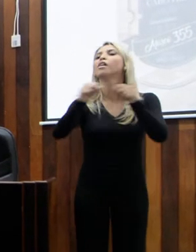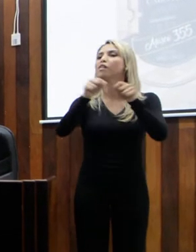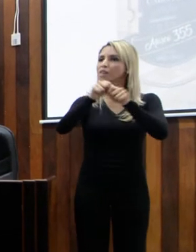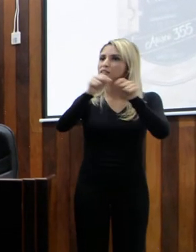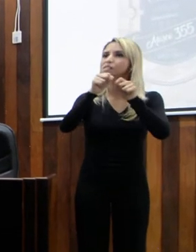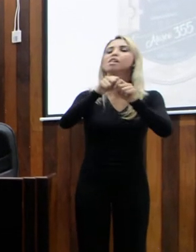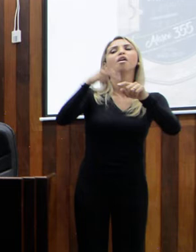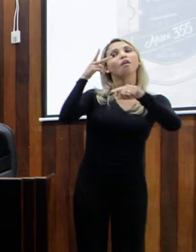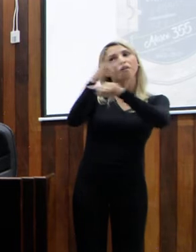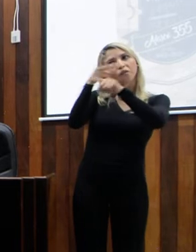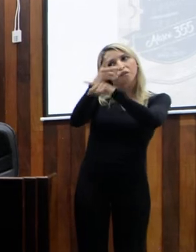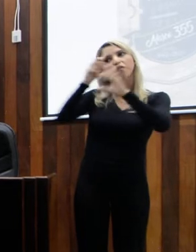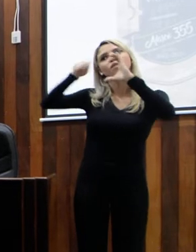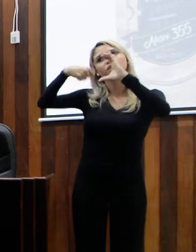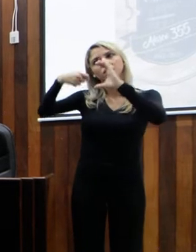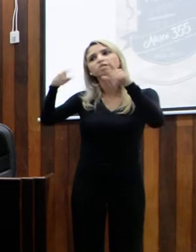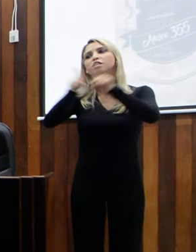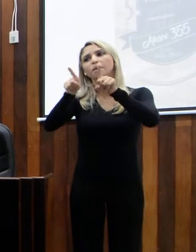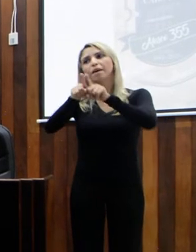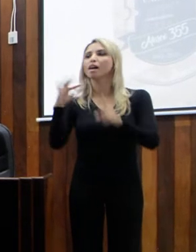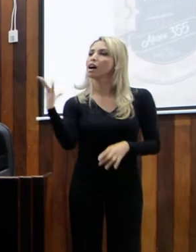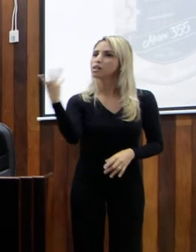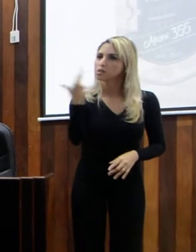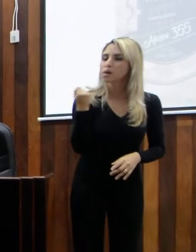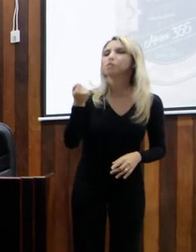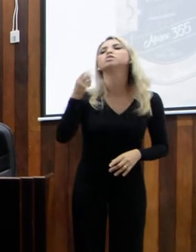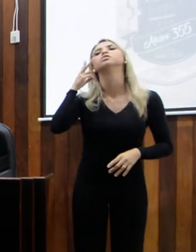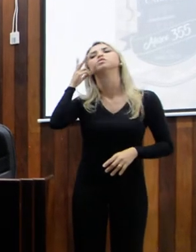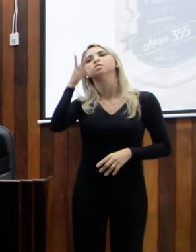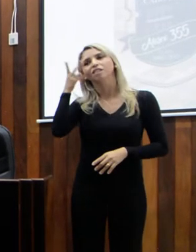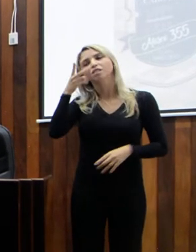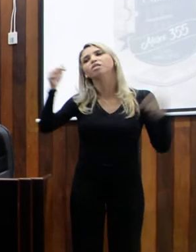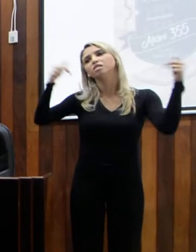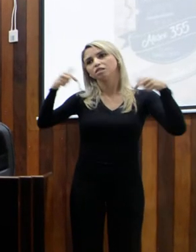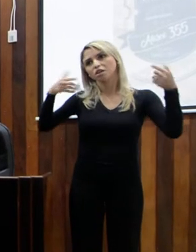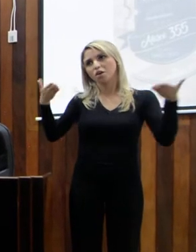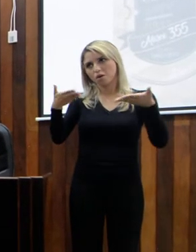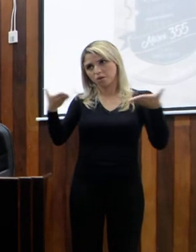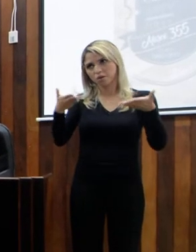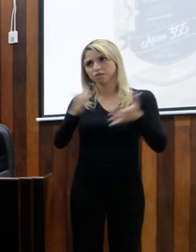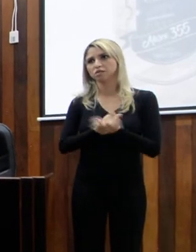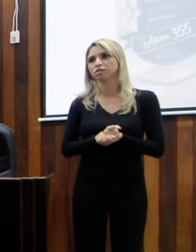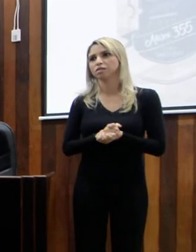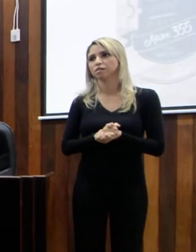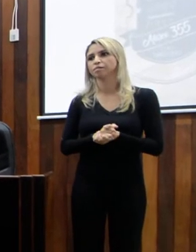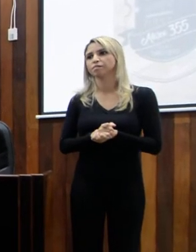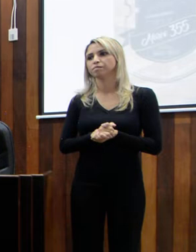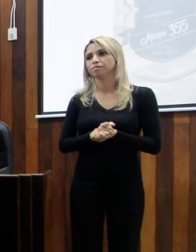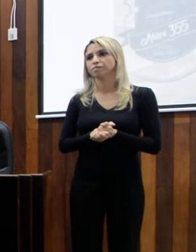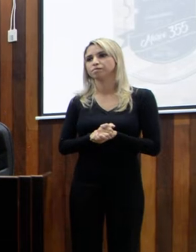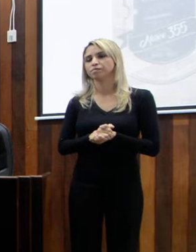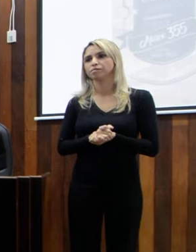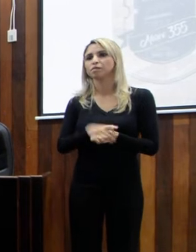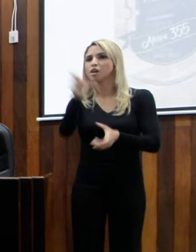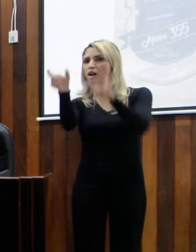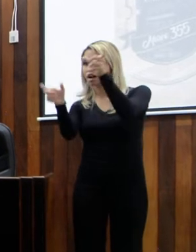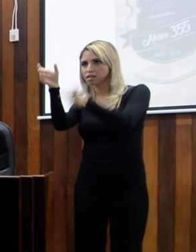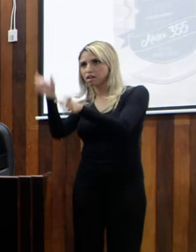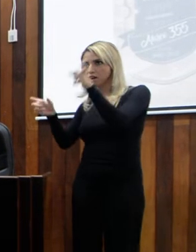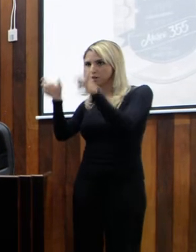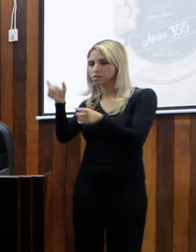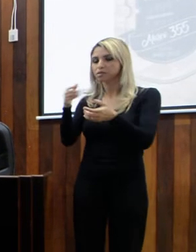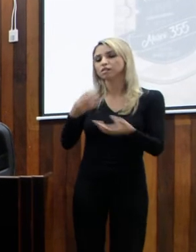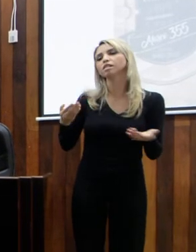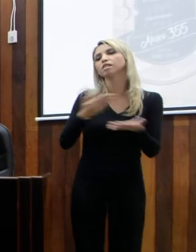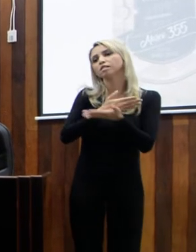e a todos os vereadores aqui presentes. Então, assim, contando uma biografia mínima de cada um que passou por